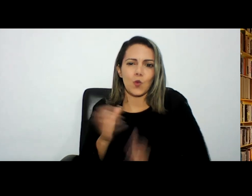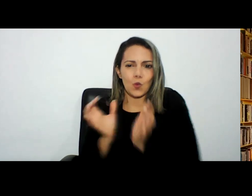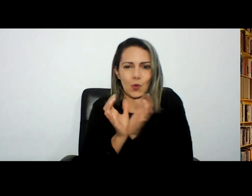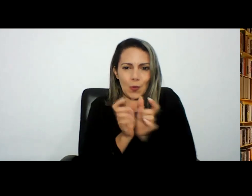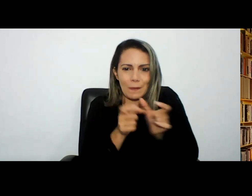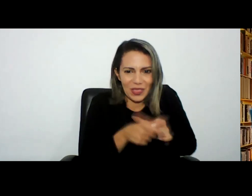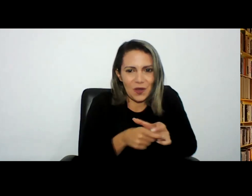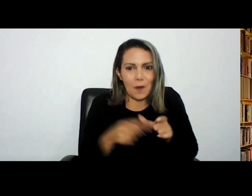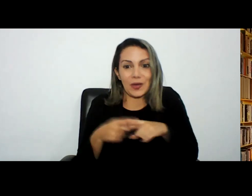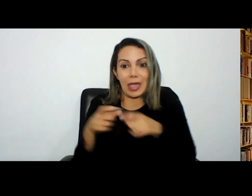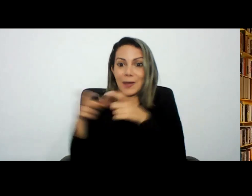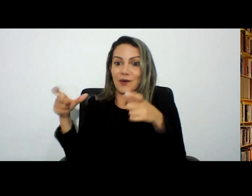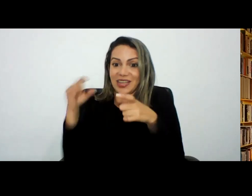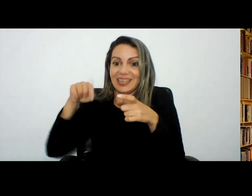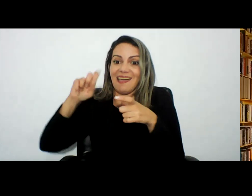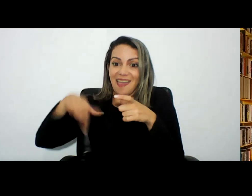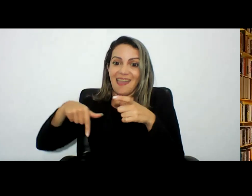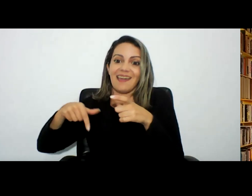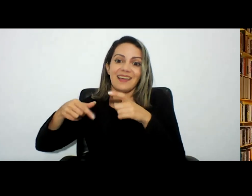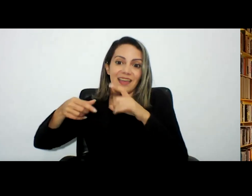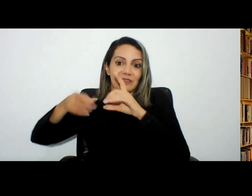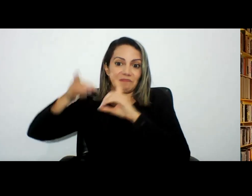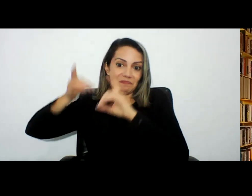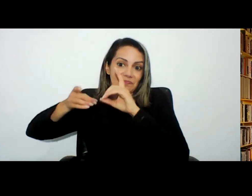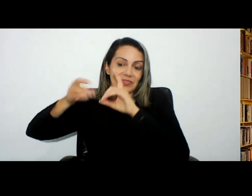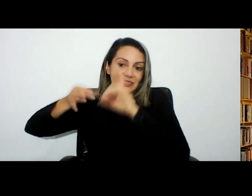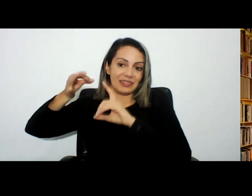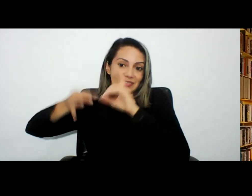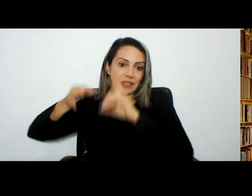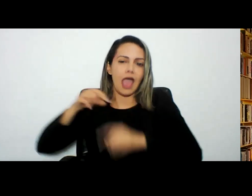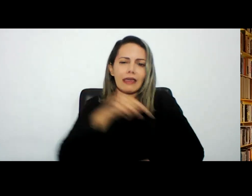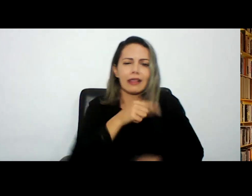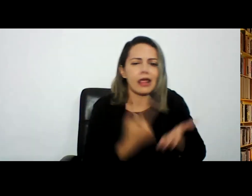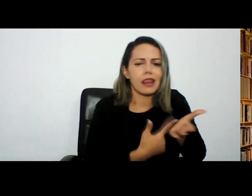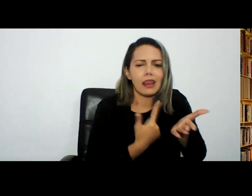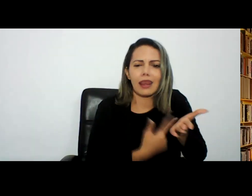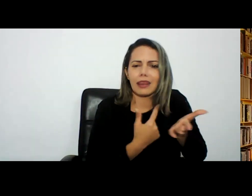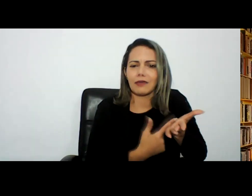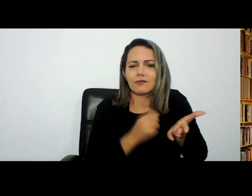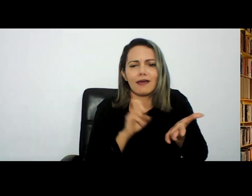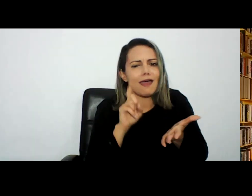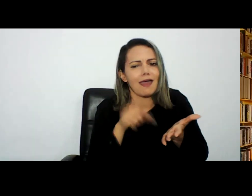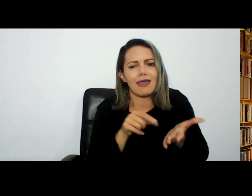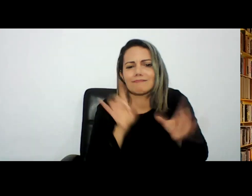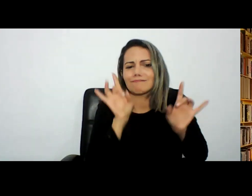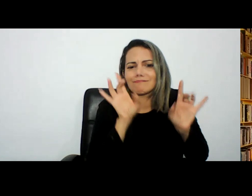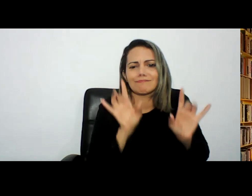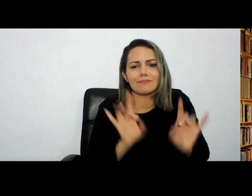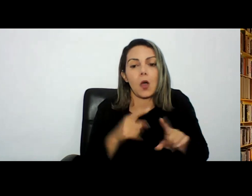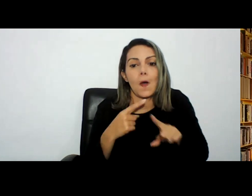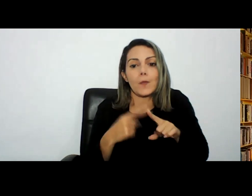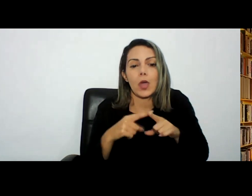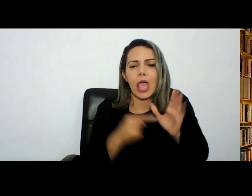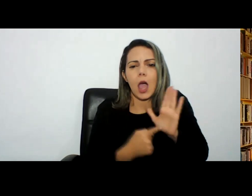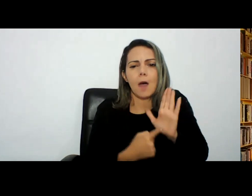livro é um livro fantástico porque esse livro ele simboliza uma nova visão do direito o direito sempre é muito